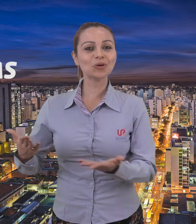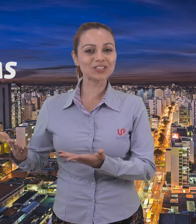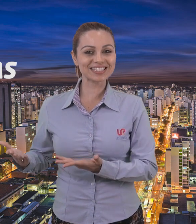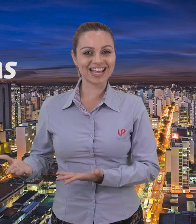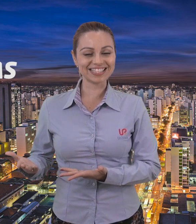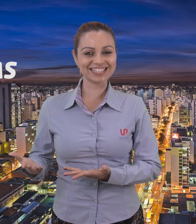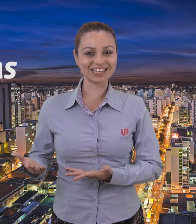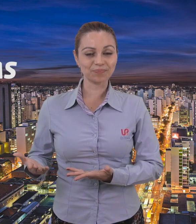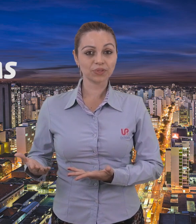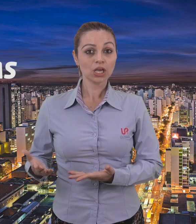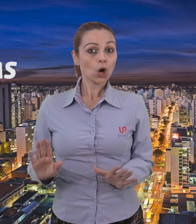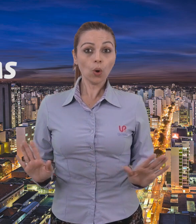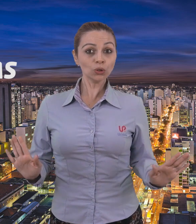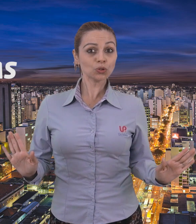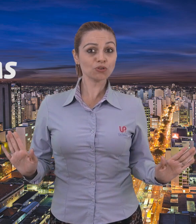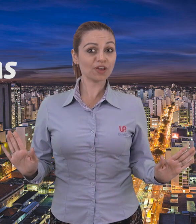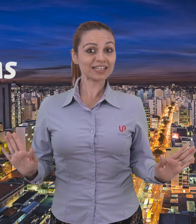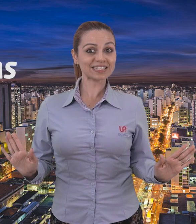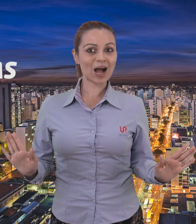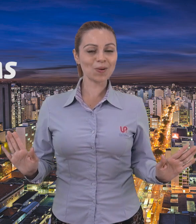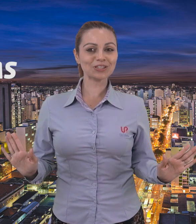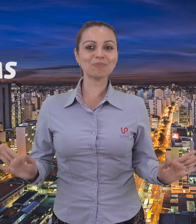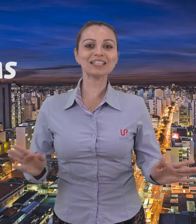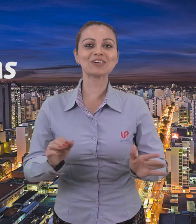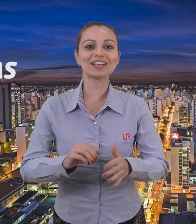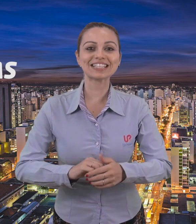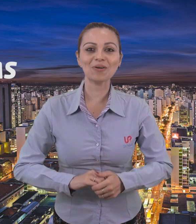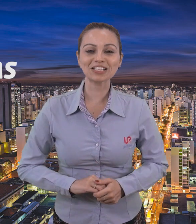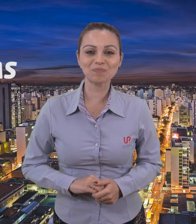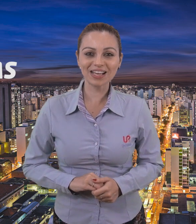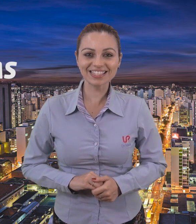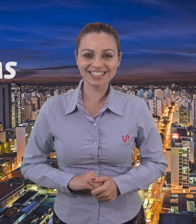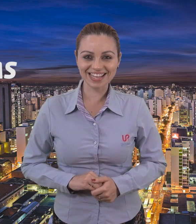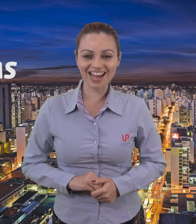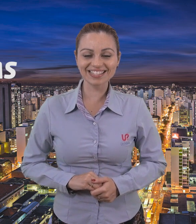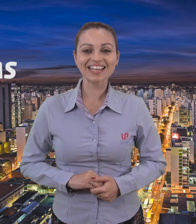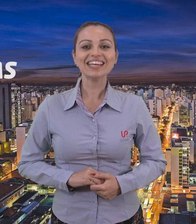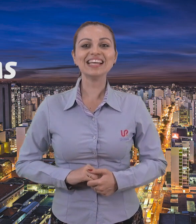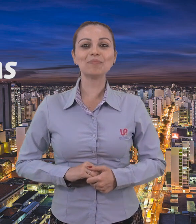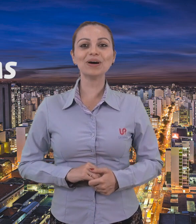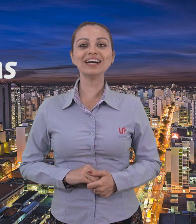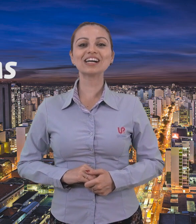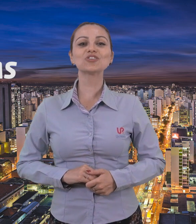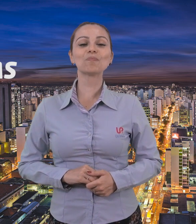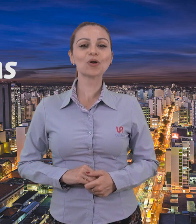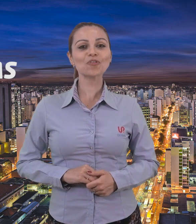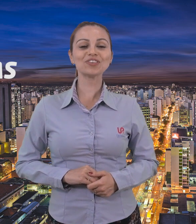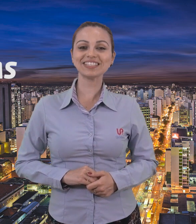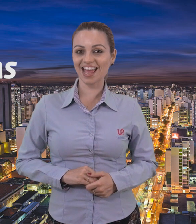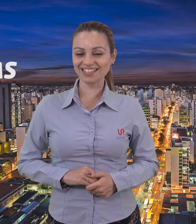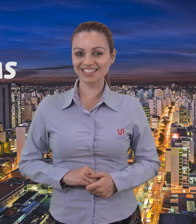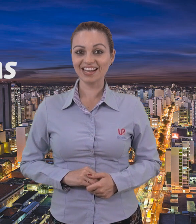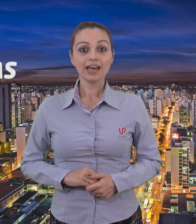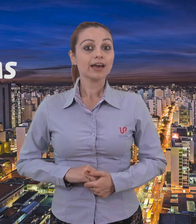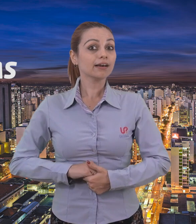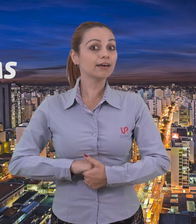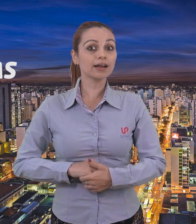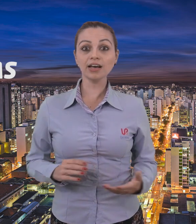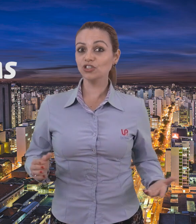docência. Outro diferencial também são as aulas presenciais e a banca de proficiência, grande